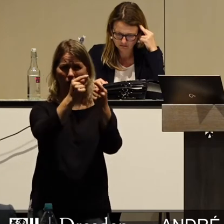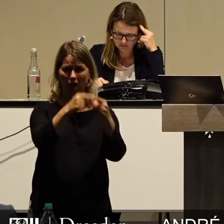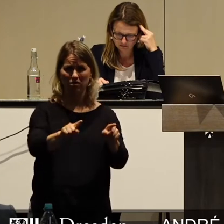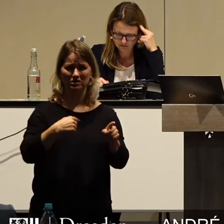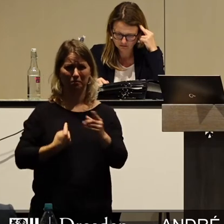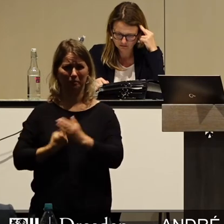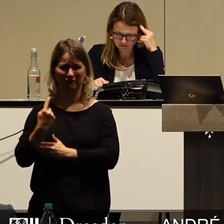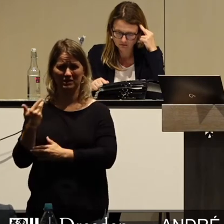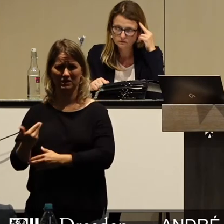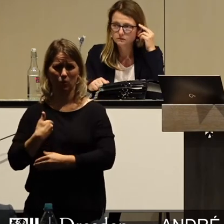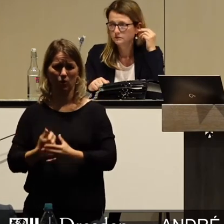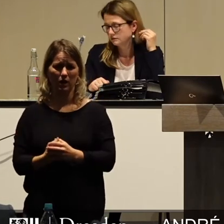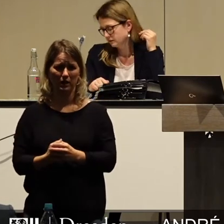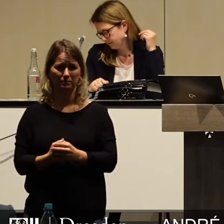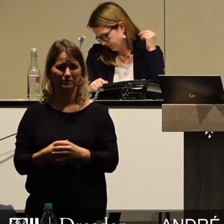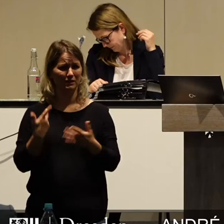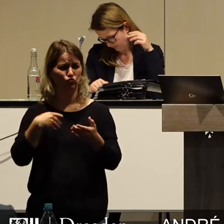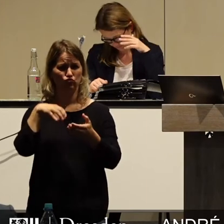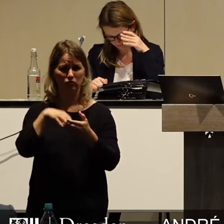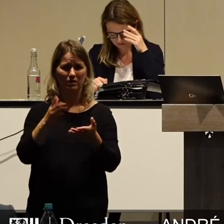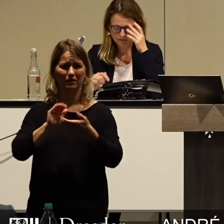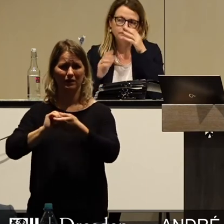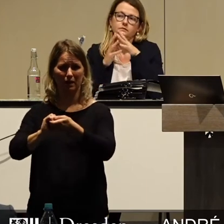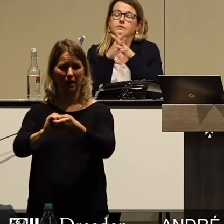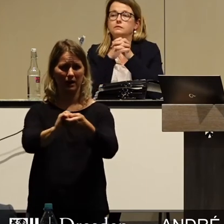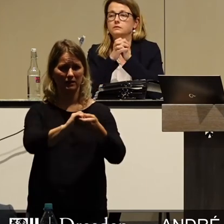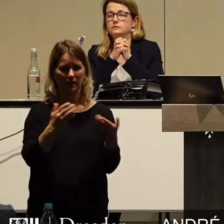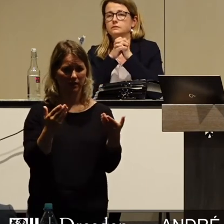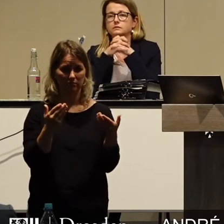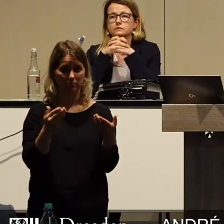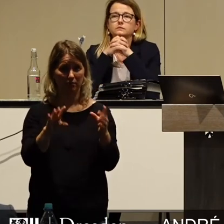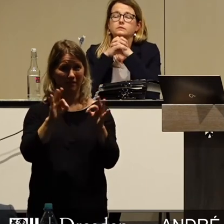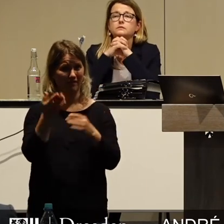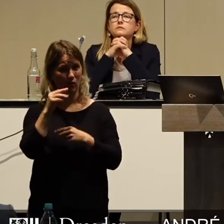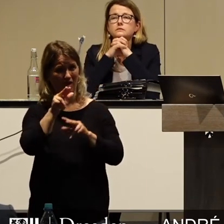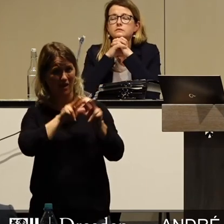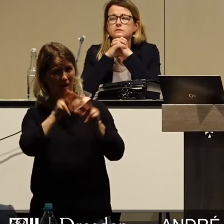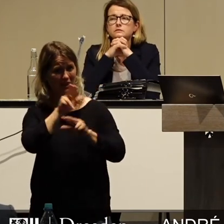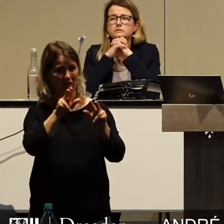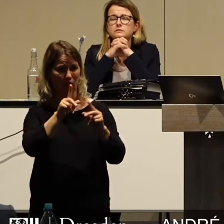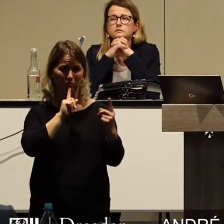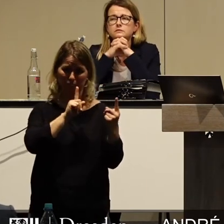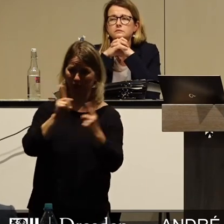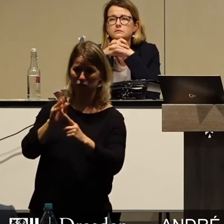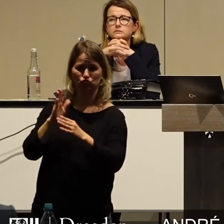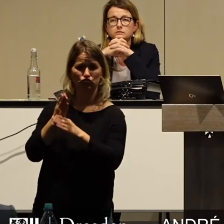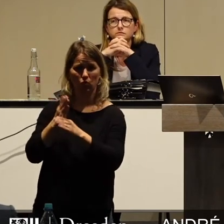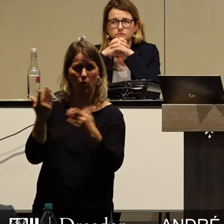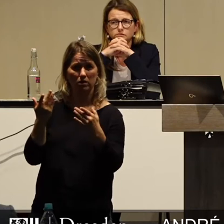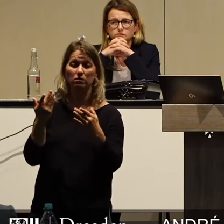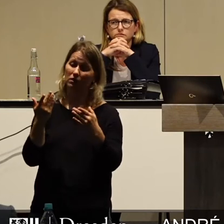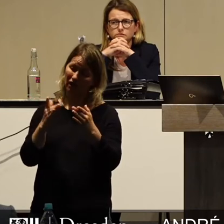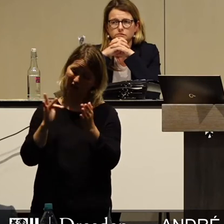Und obwohl die Städte und Gemeinden durch die Regierung ausdrücklich von der Verpflichtung zu